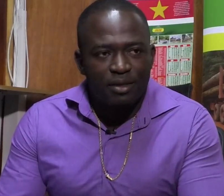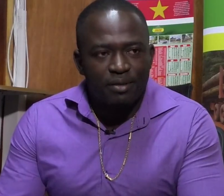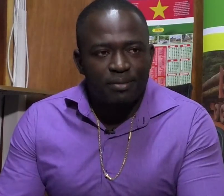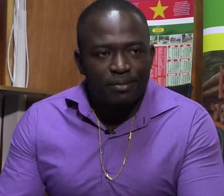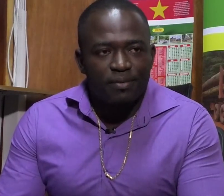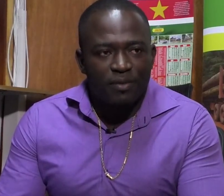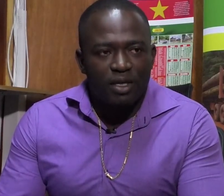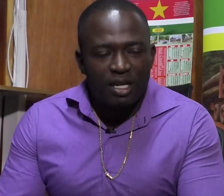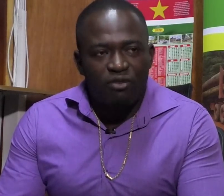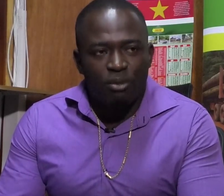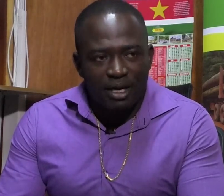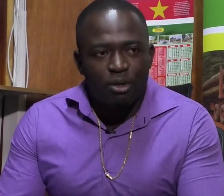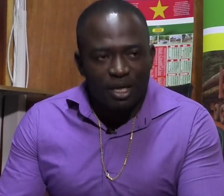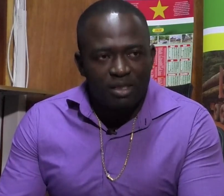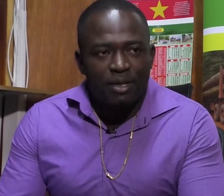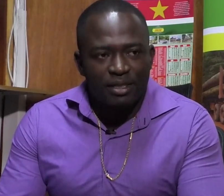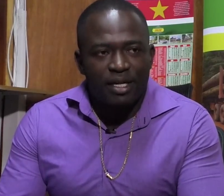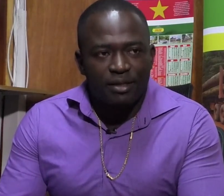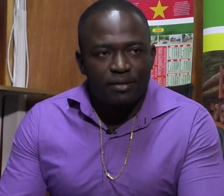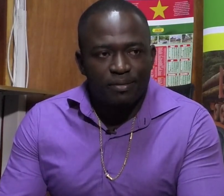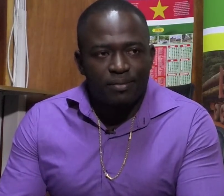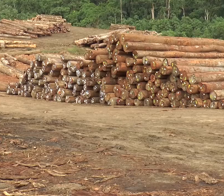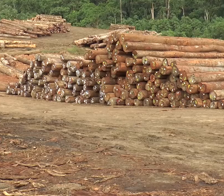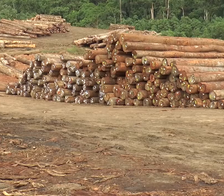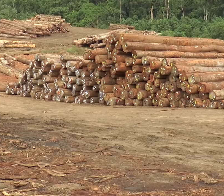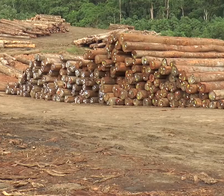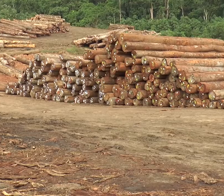mensen hebt. Daarvoor maak ik me op de eerste plaats sterk.